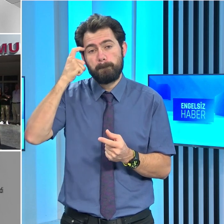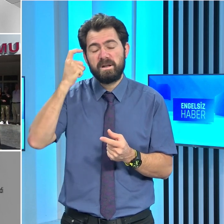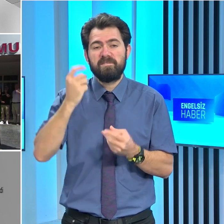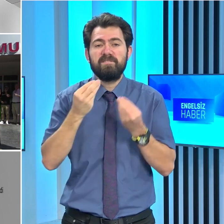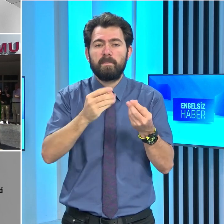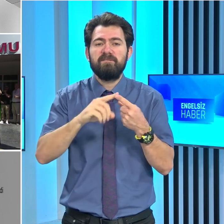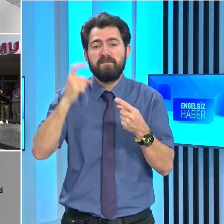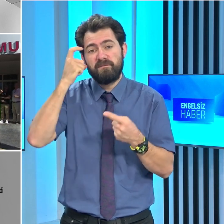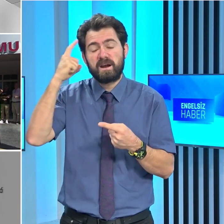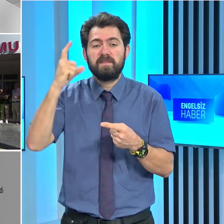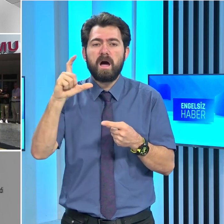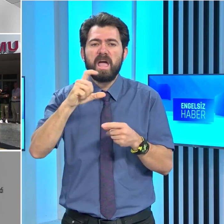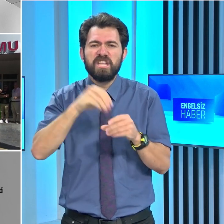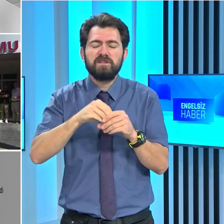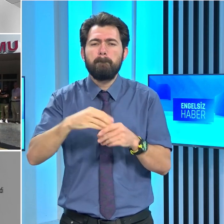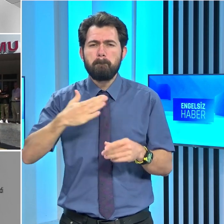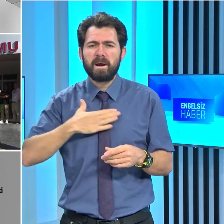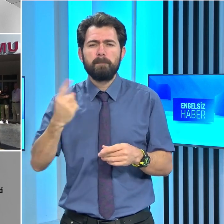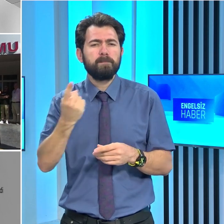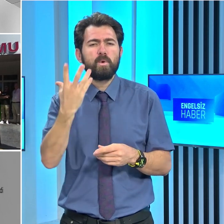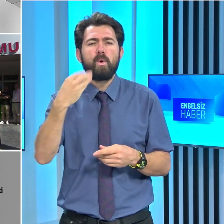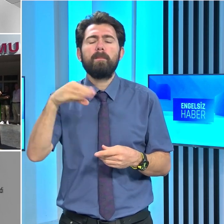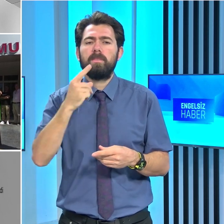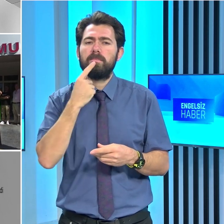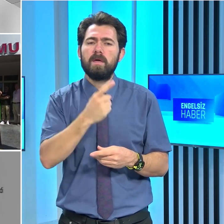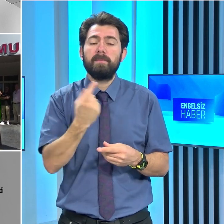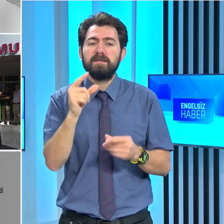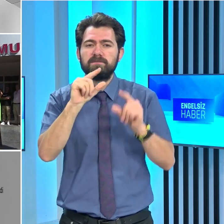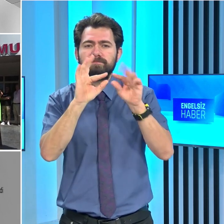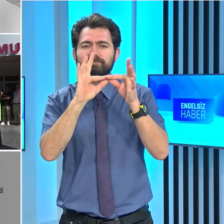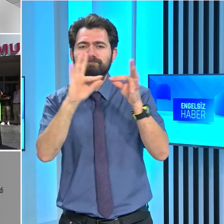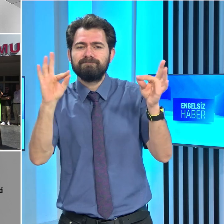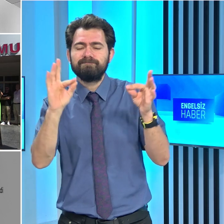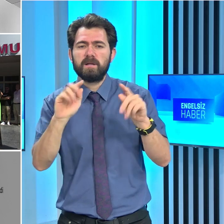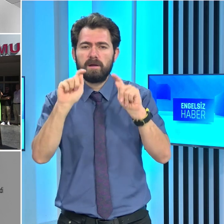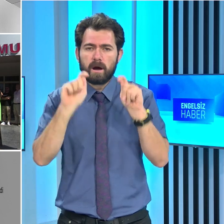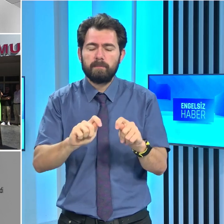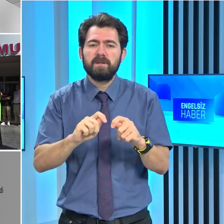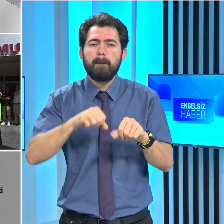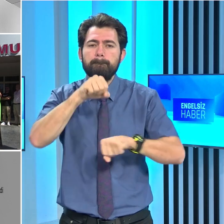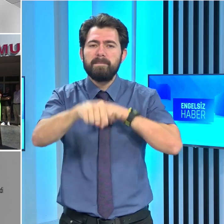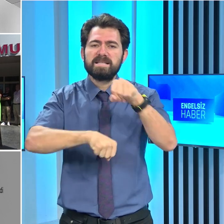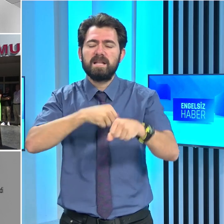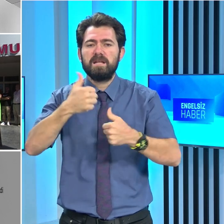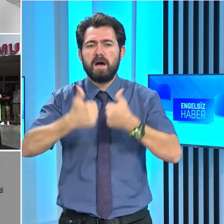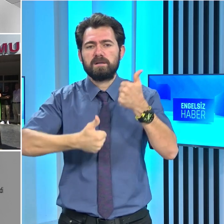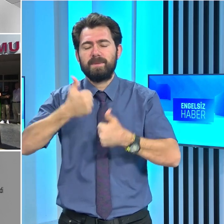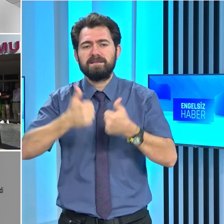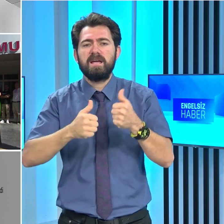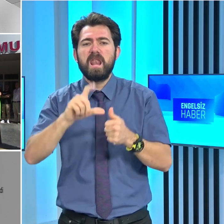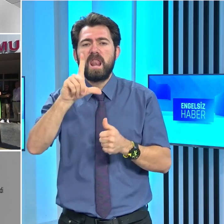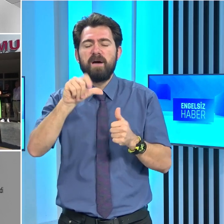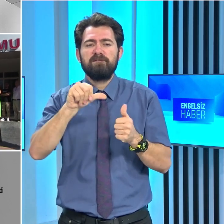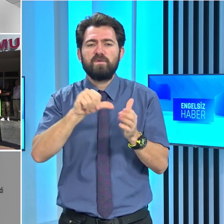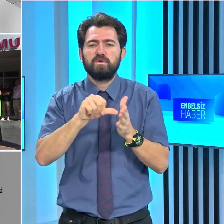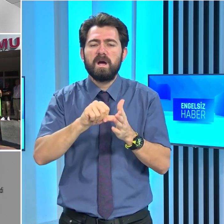Bana Bir Şey Olmaz Demeyin sloganıyla gerçekleştirdiği bisiklet maratonunun Lefkoşa